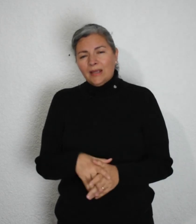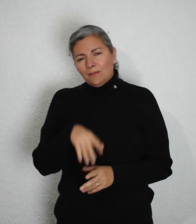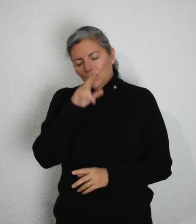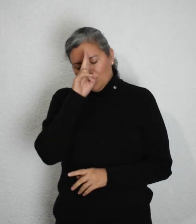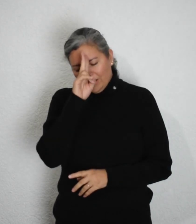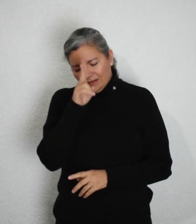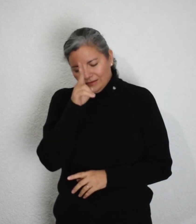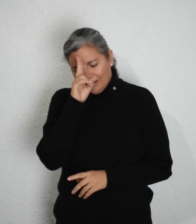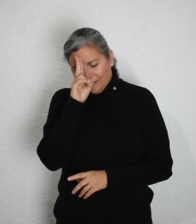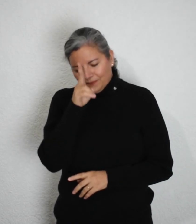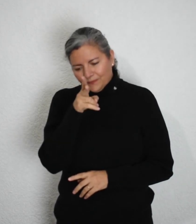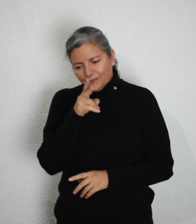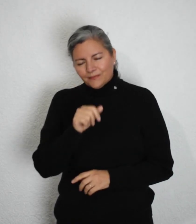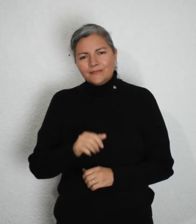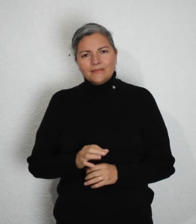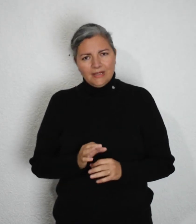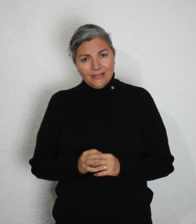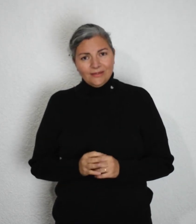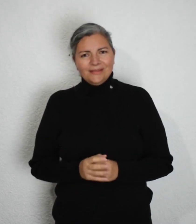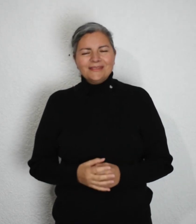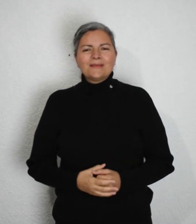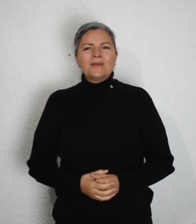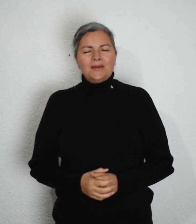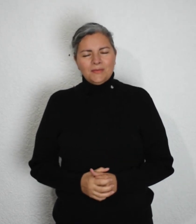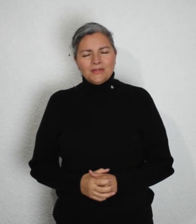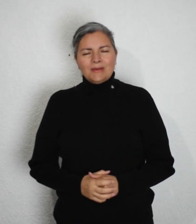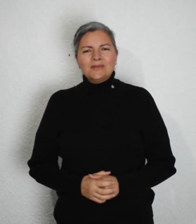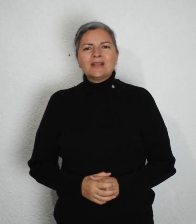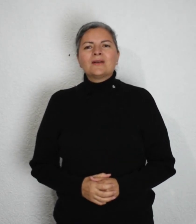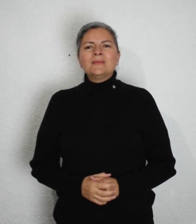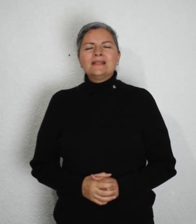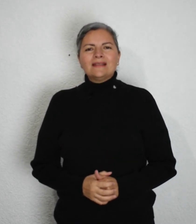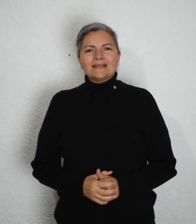violencia. ¿Listos? Bueno, pues vamos a comenzar.